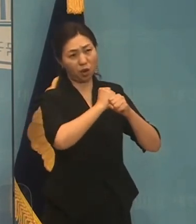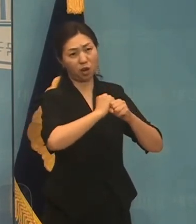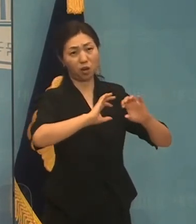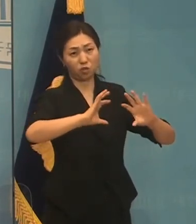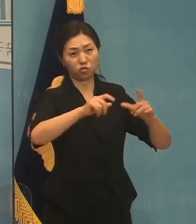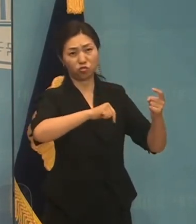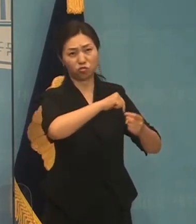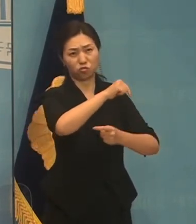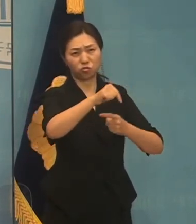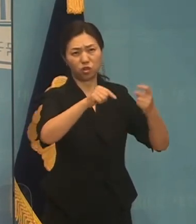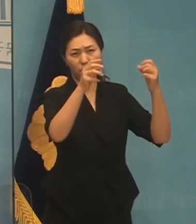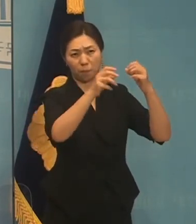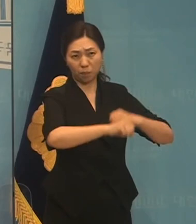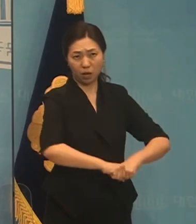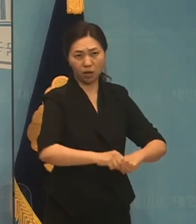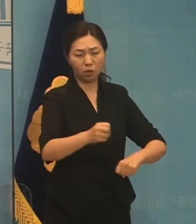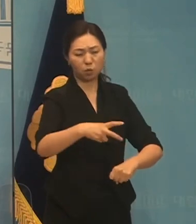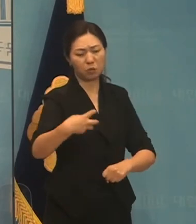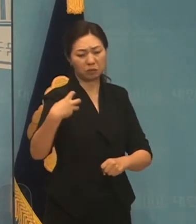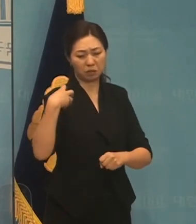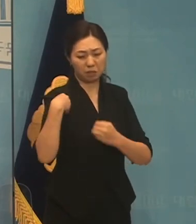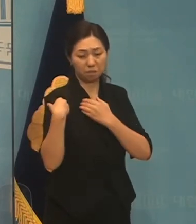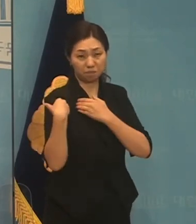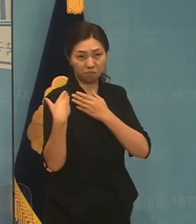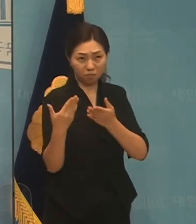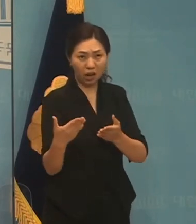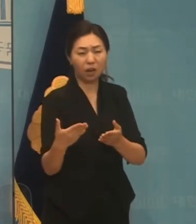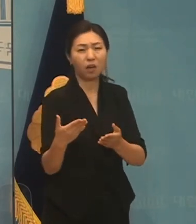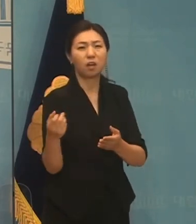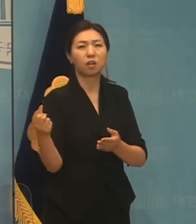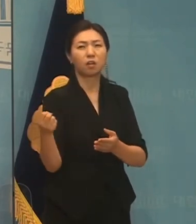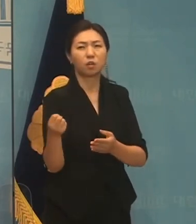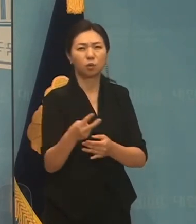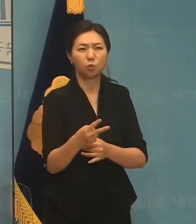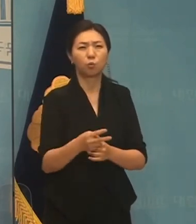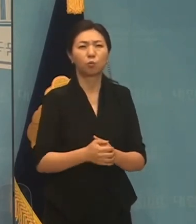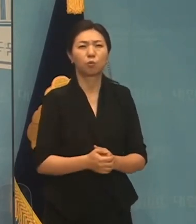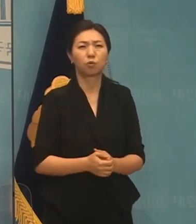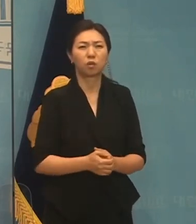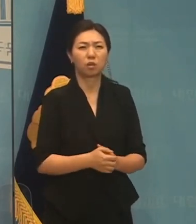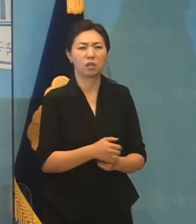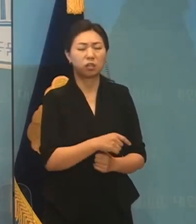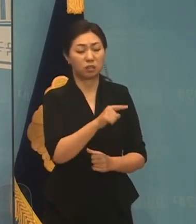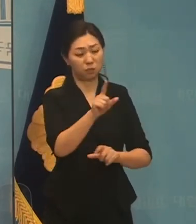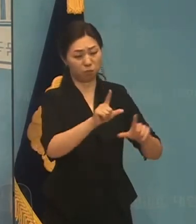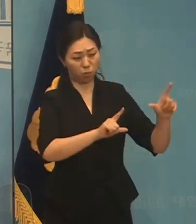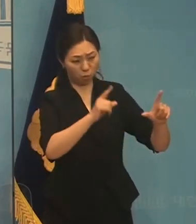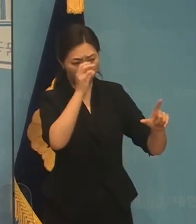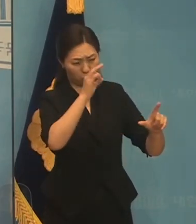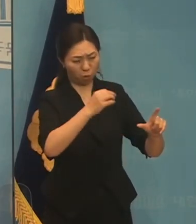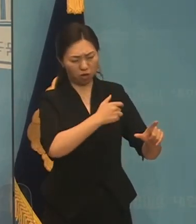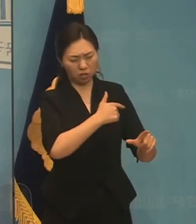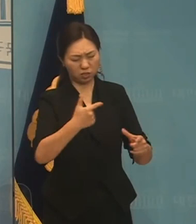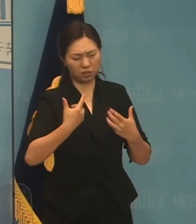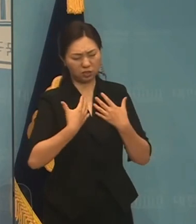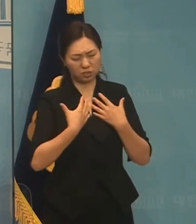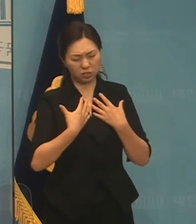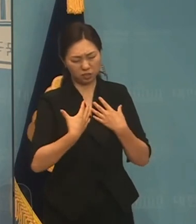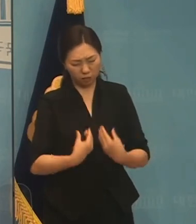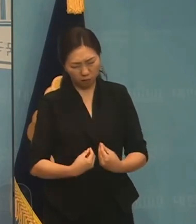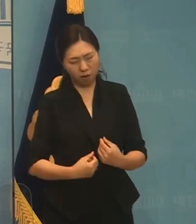그리고 무책 그리고 그에 따른 하나 큰 실망과 분노에 대해서는